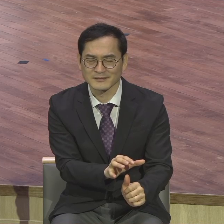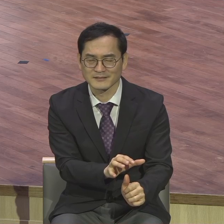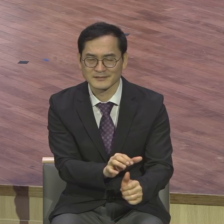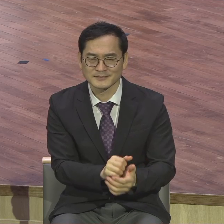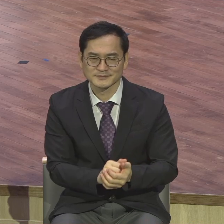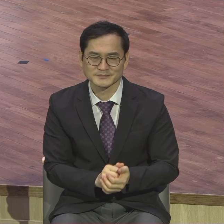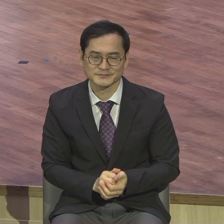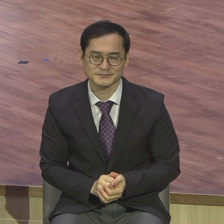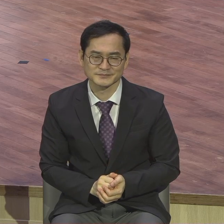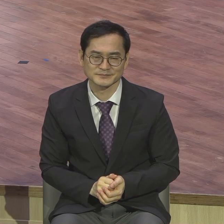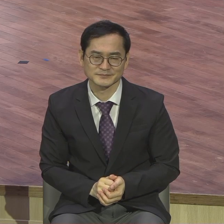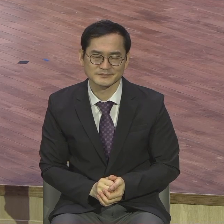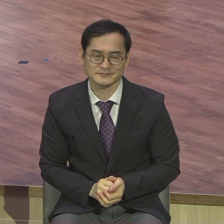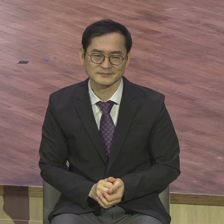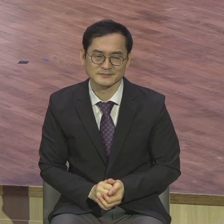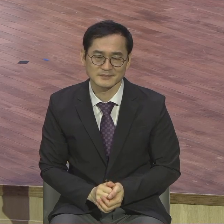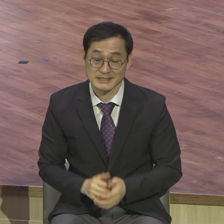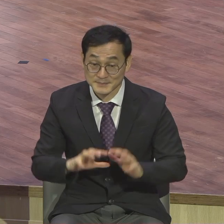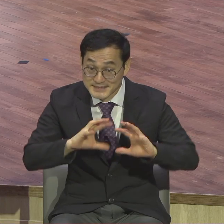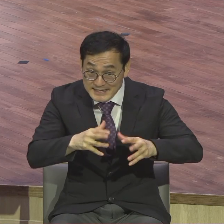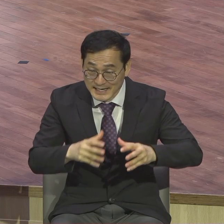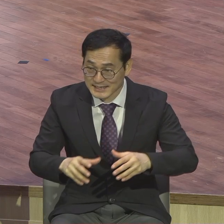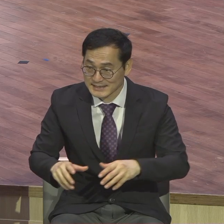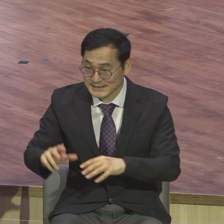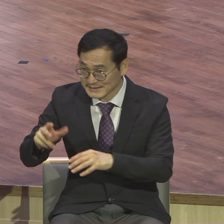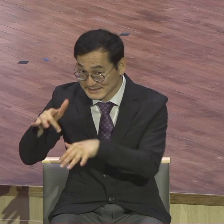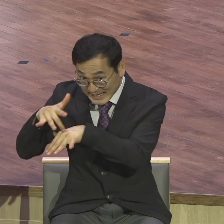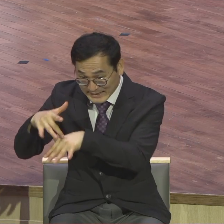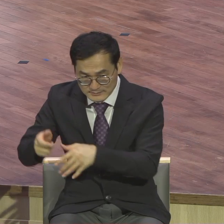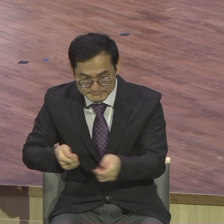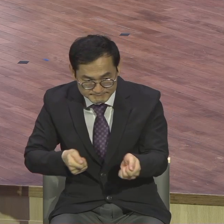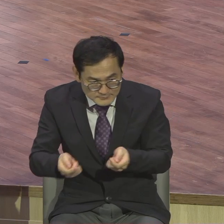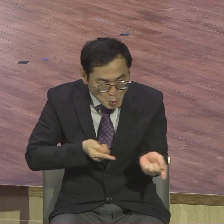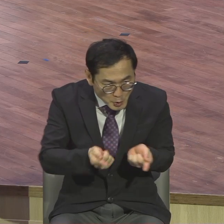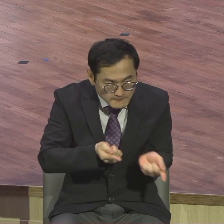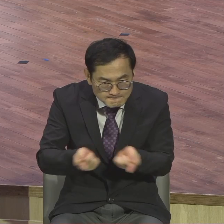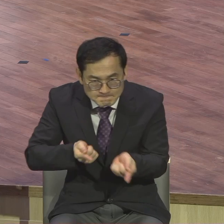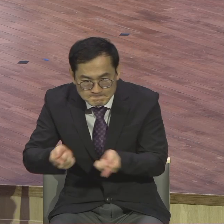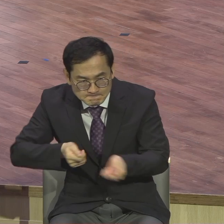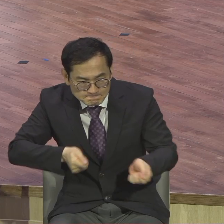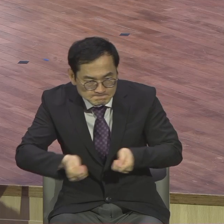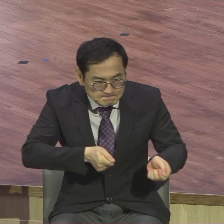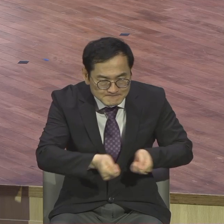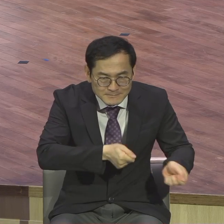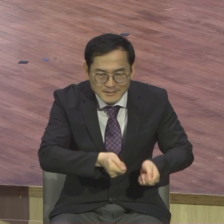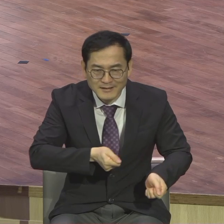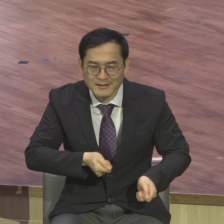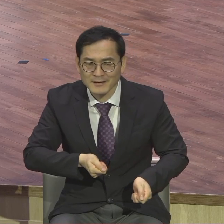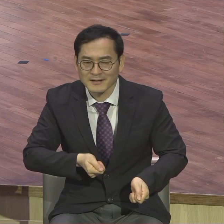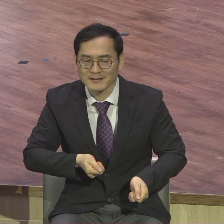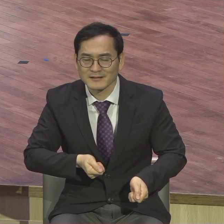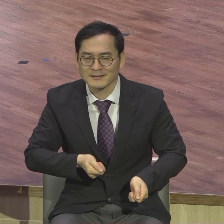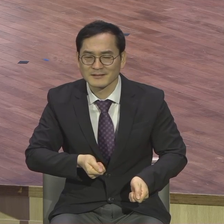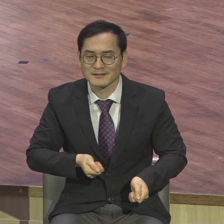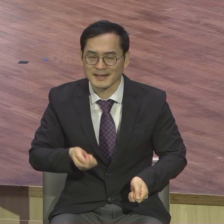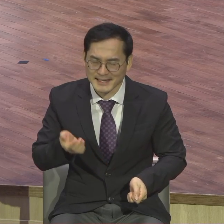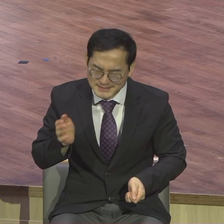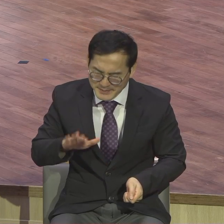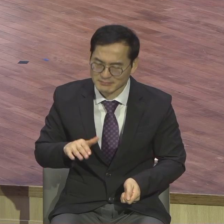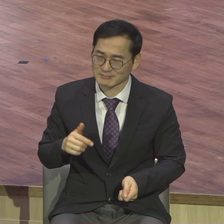사단이 다 움직이니까요 그럼에도 불구하고 하나님은 나에게 맡겨 직분을 내 방법으로